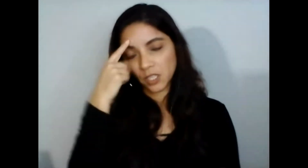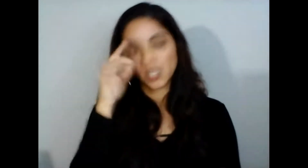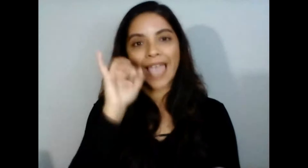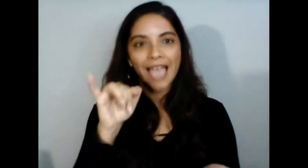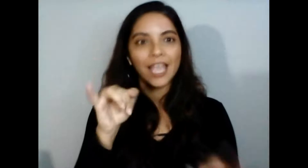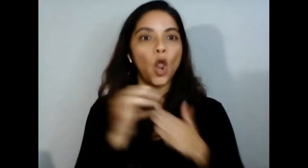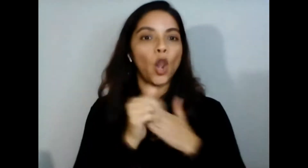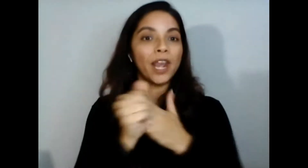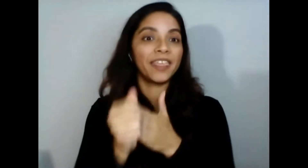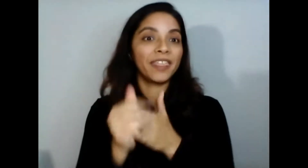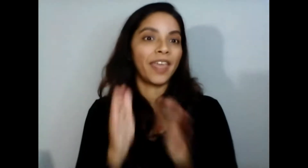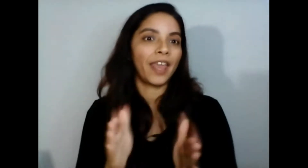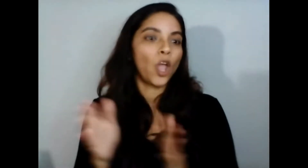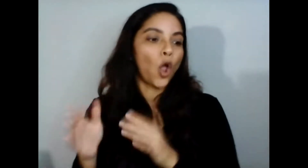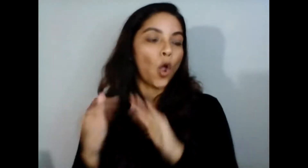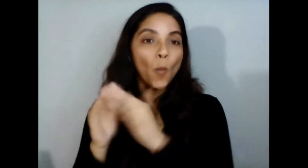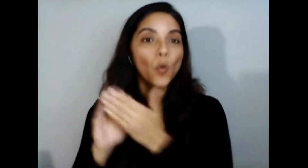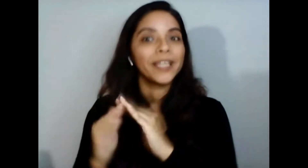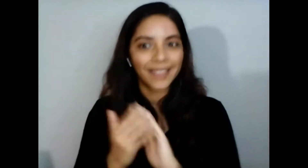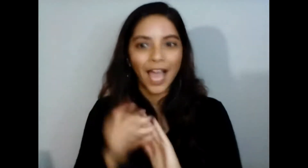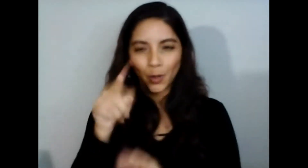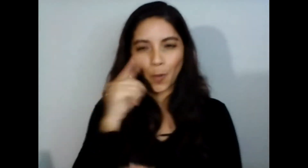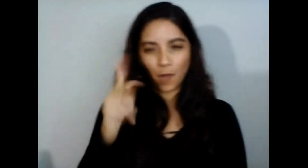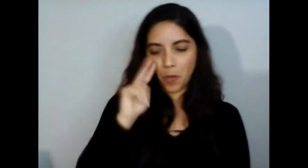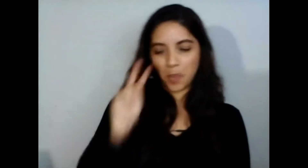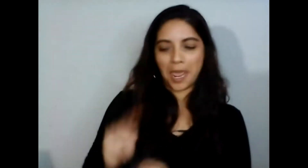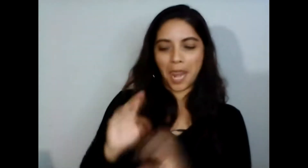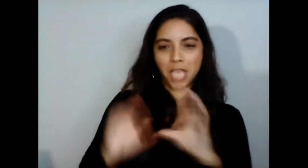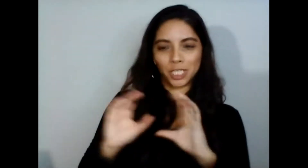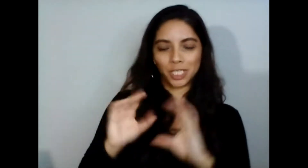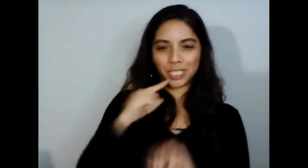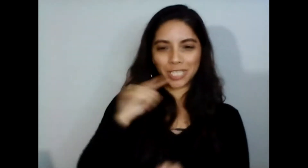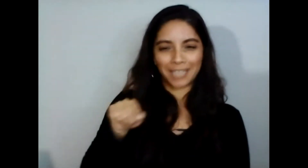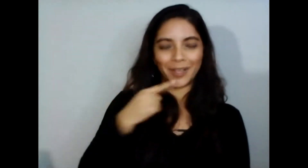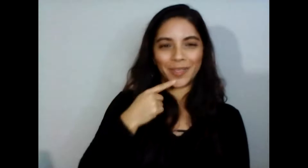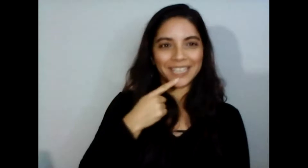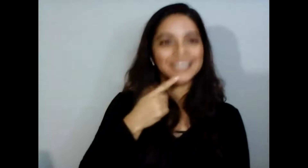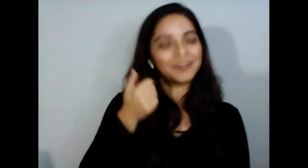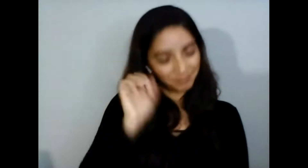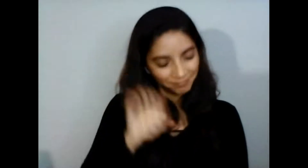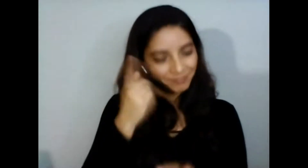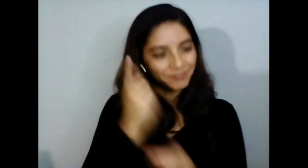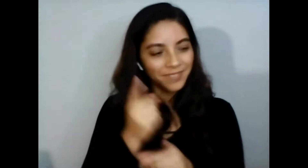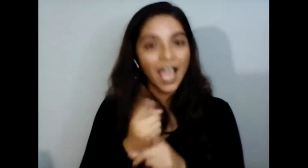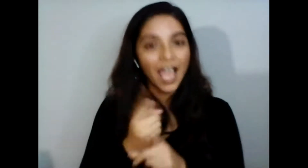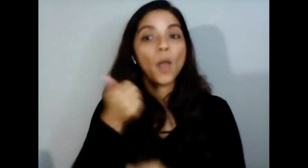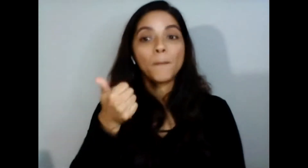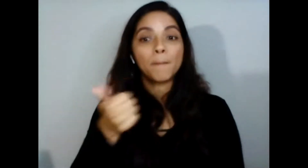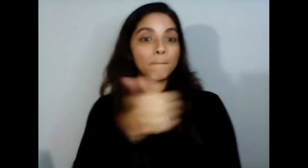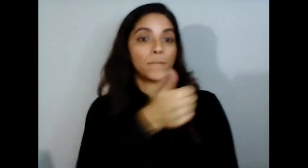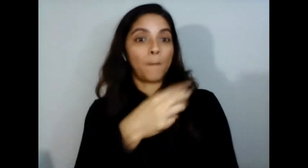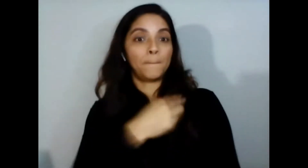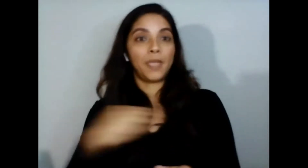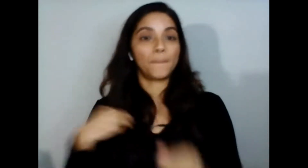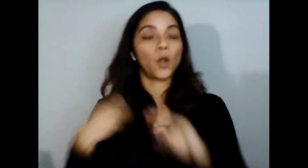veo tu tu comentario en el chat que no que entonces miembros de la comunidad o sea nosotros está